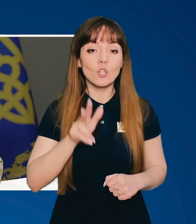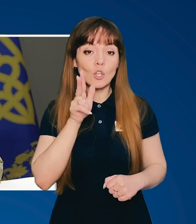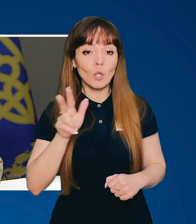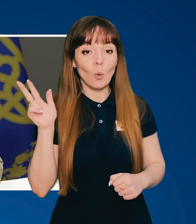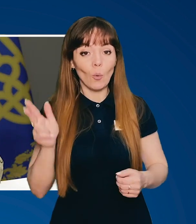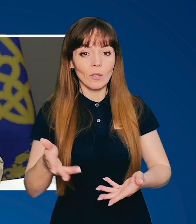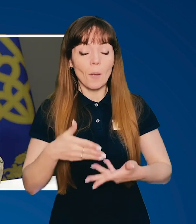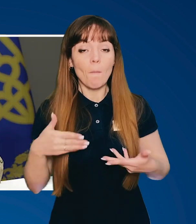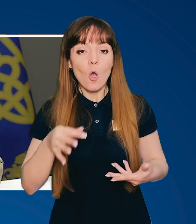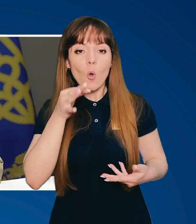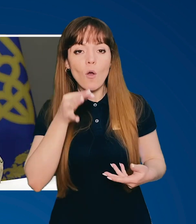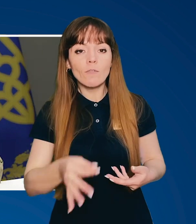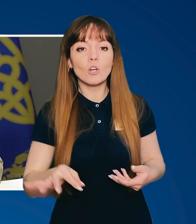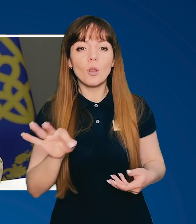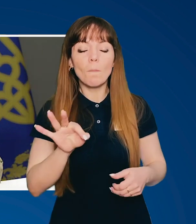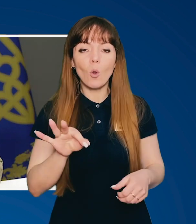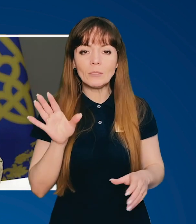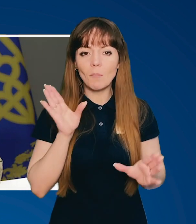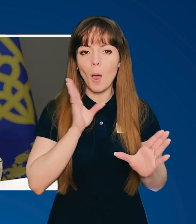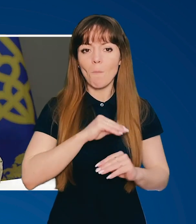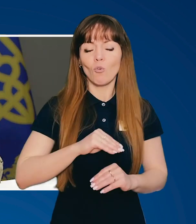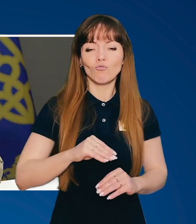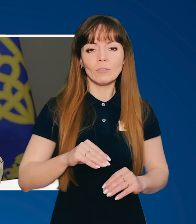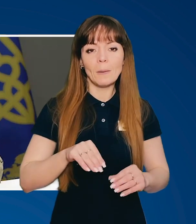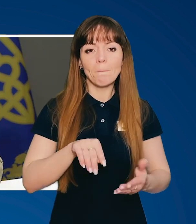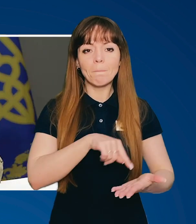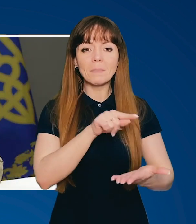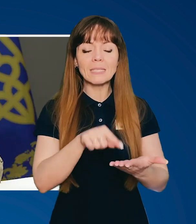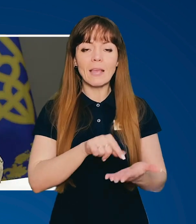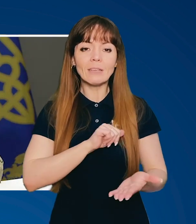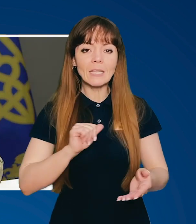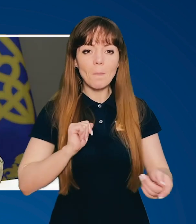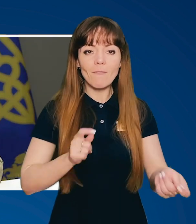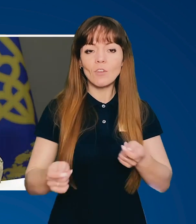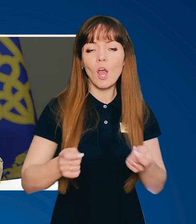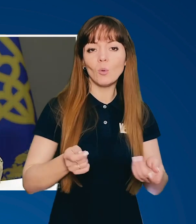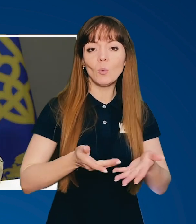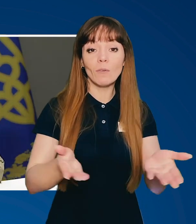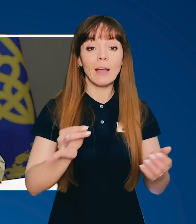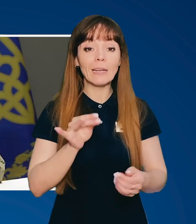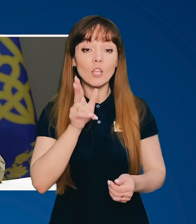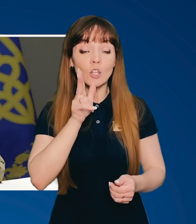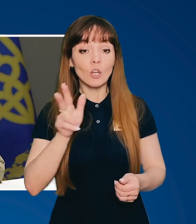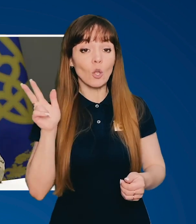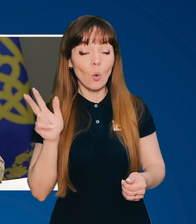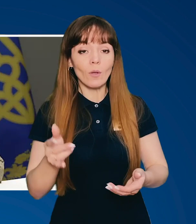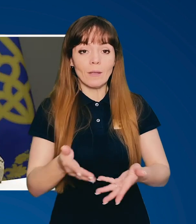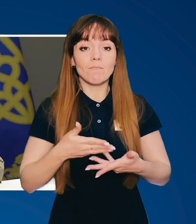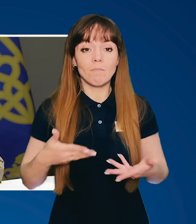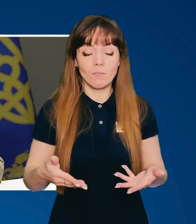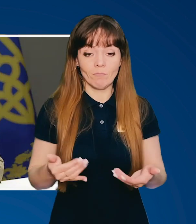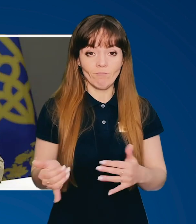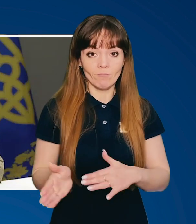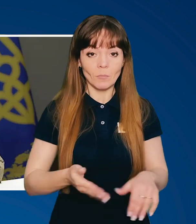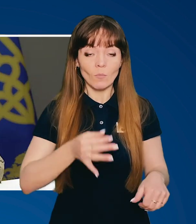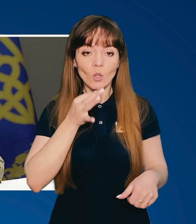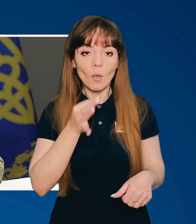Три роки тому ми говорили про спроможне місцеве самоврядування, і три роки тому ми говоримо про